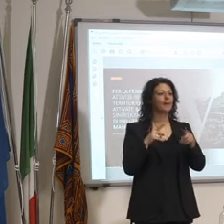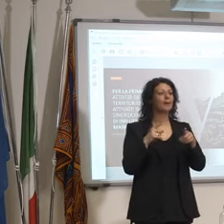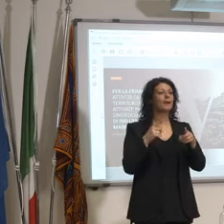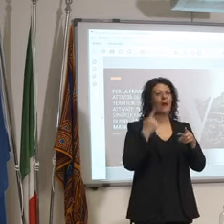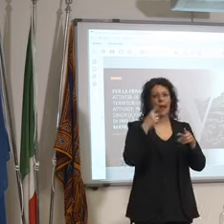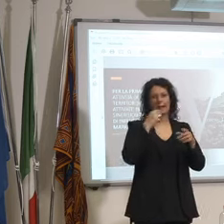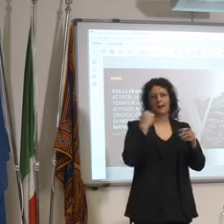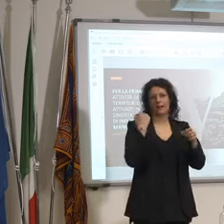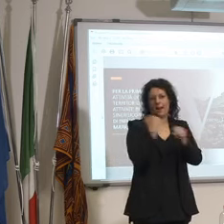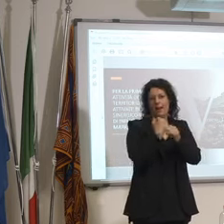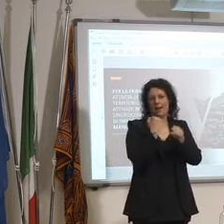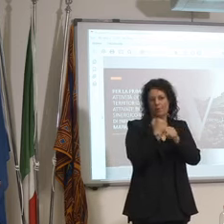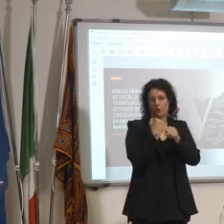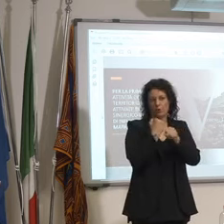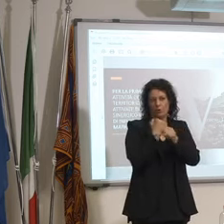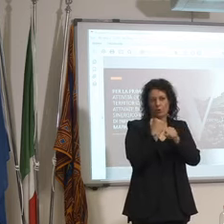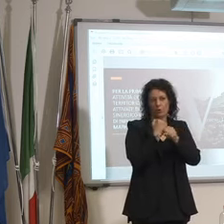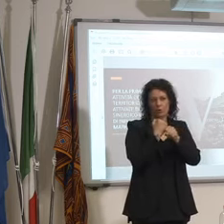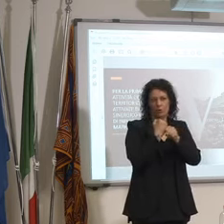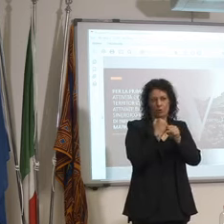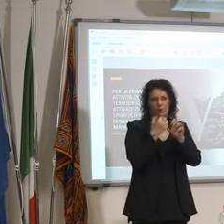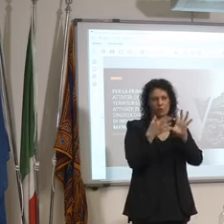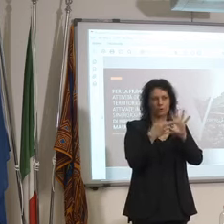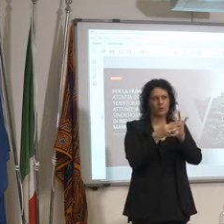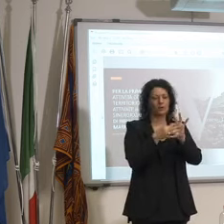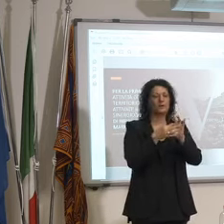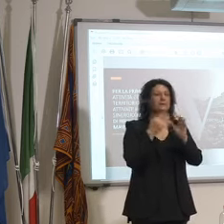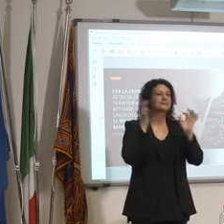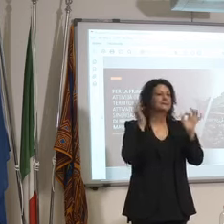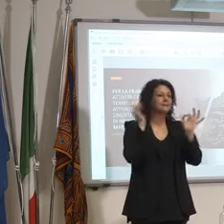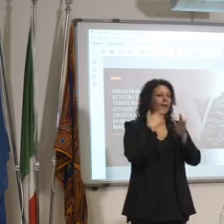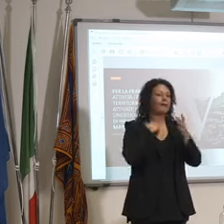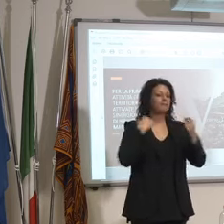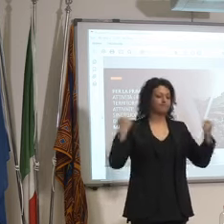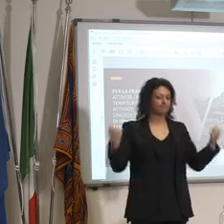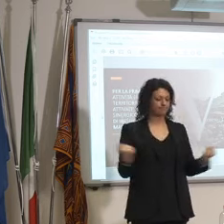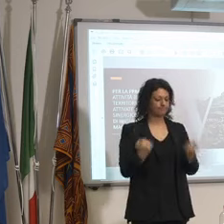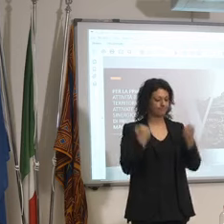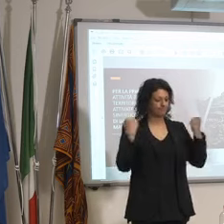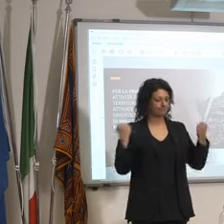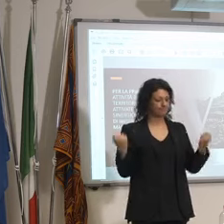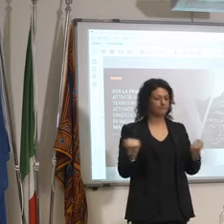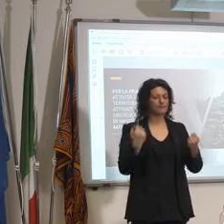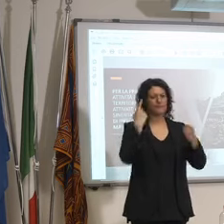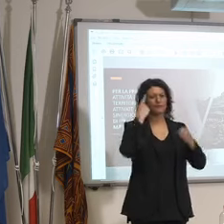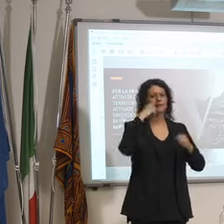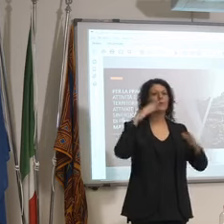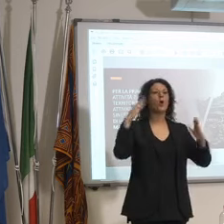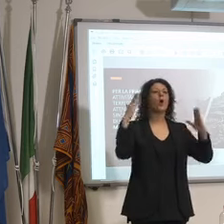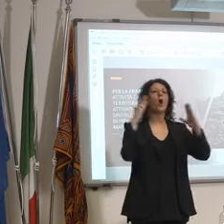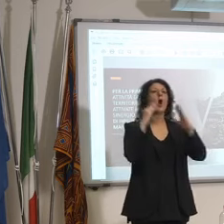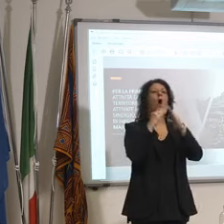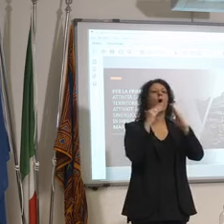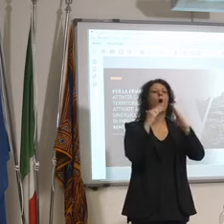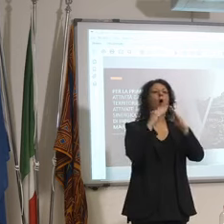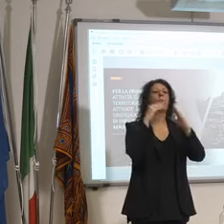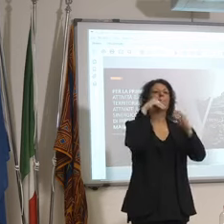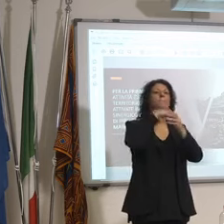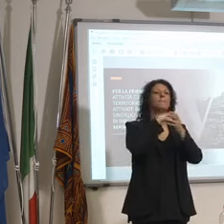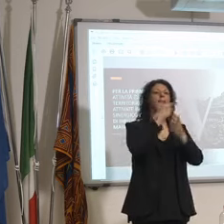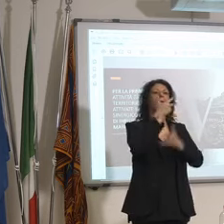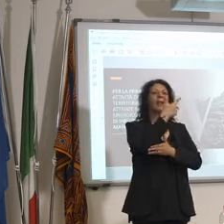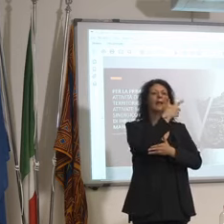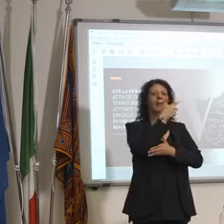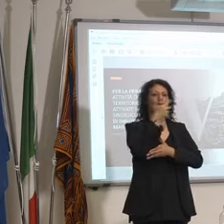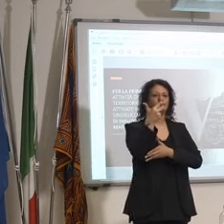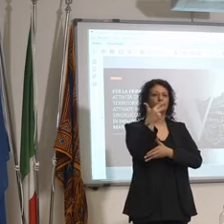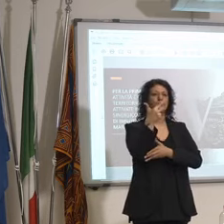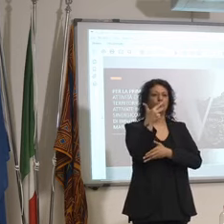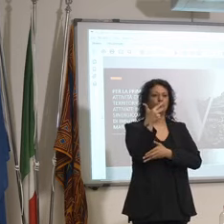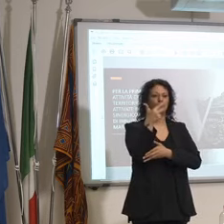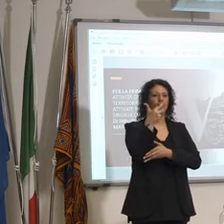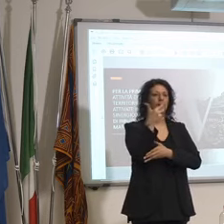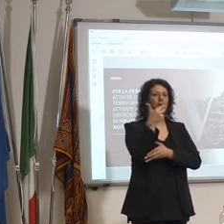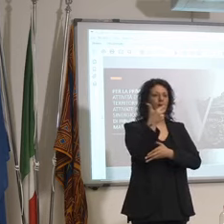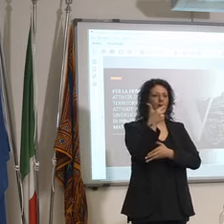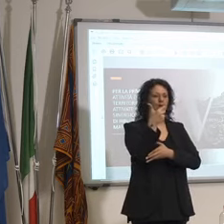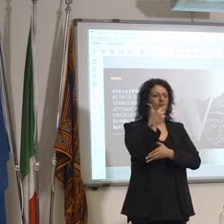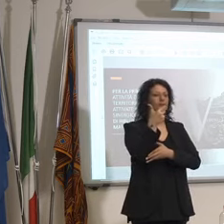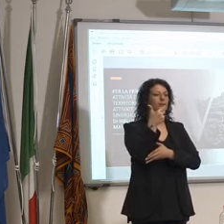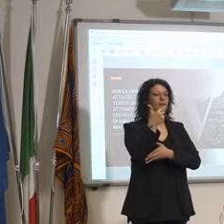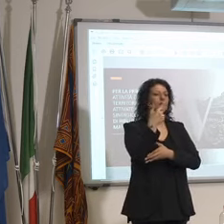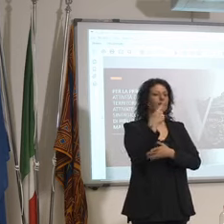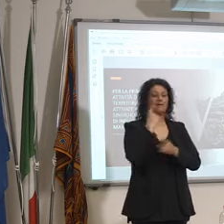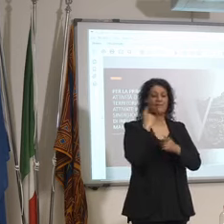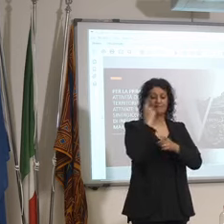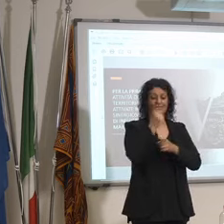promuovere home restaurant che finora è rimasto sempre una cosa un po' sospesa anche dal